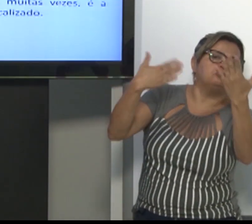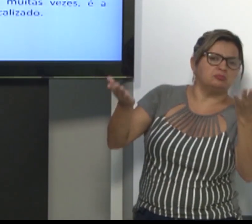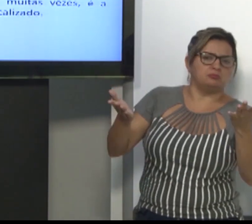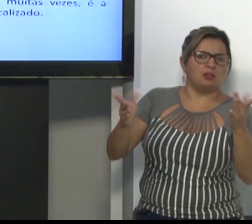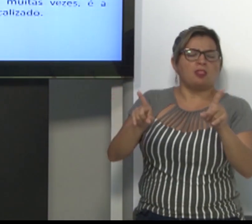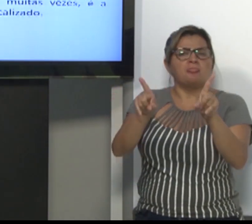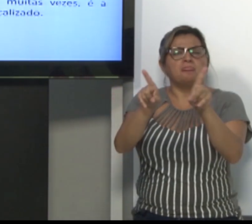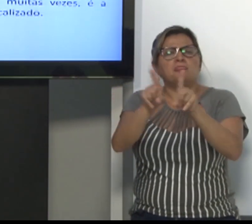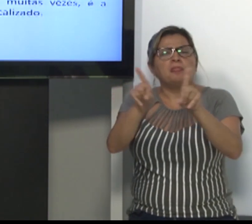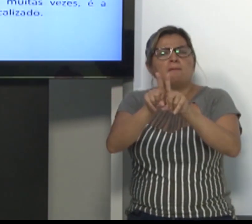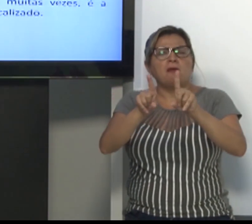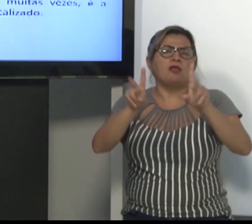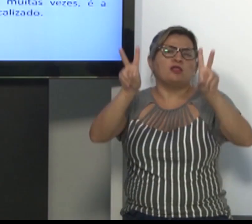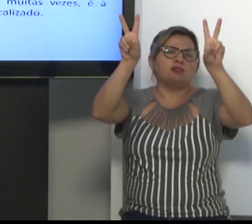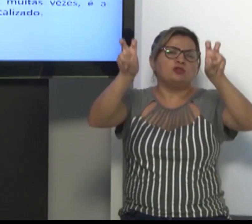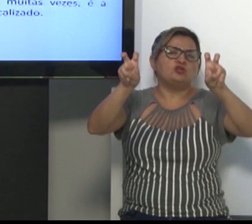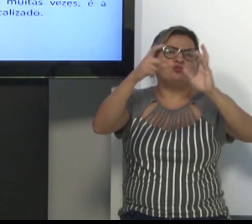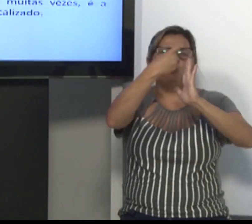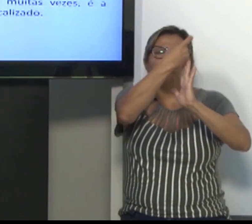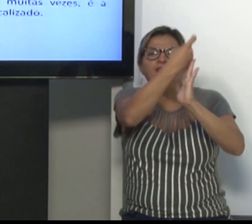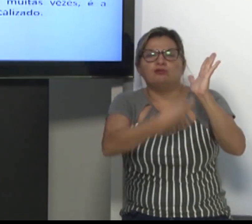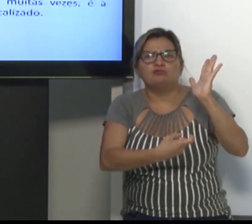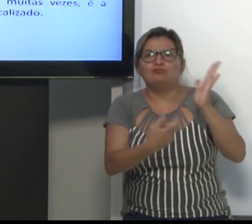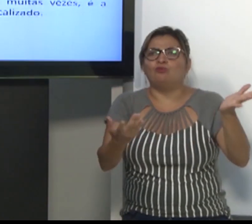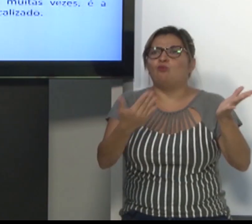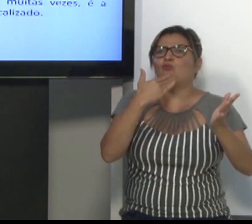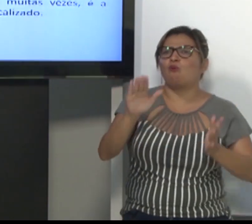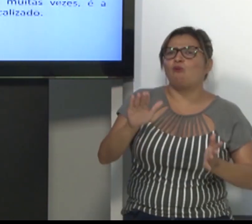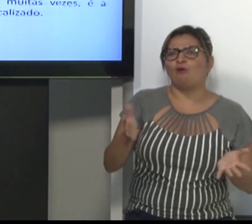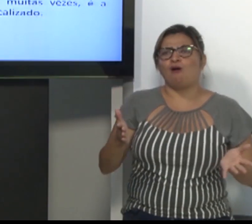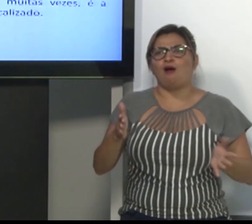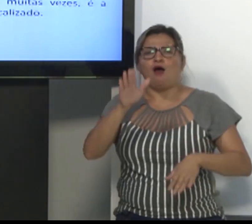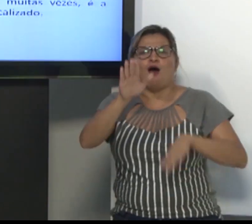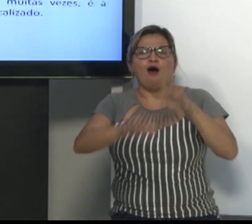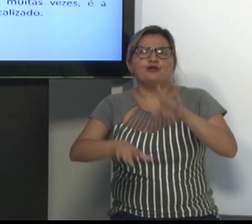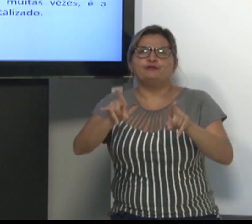debatido? Qual é a proposta? Qual o texto?